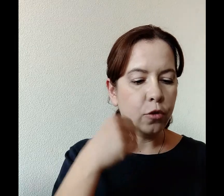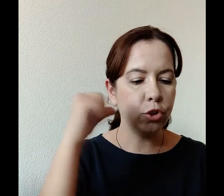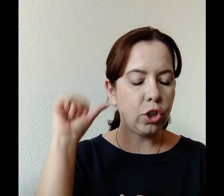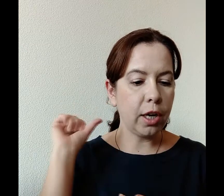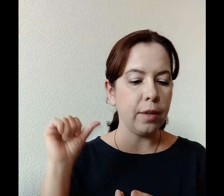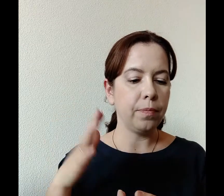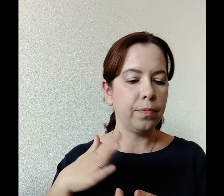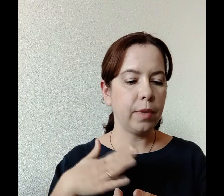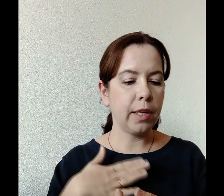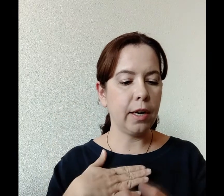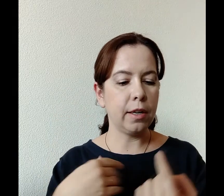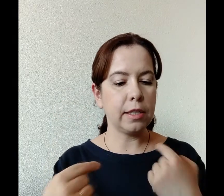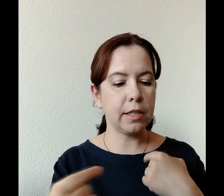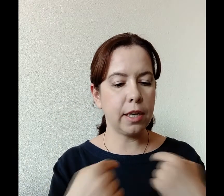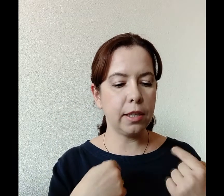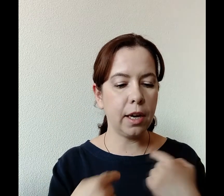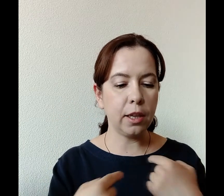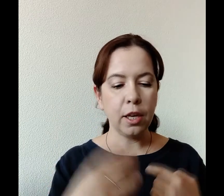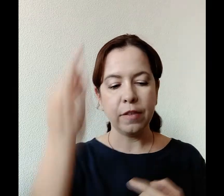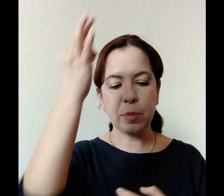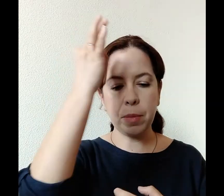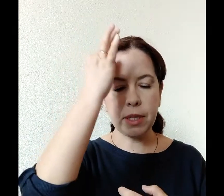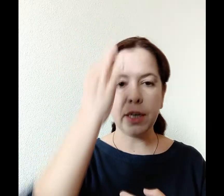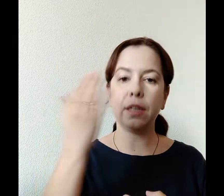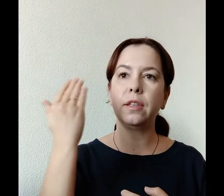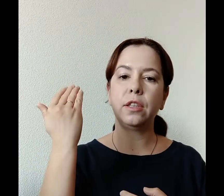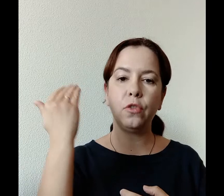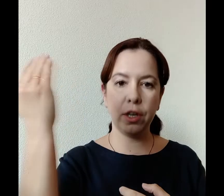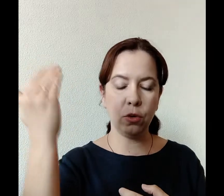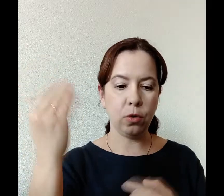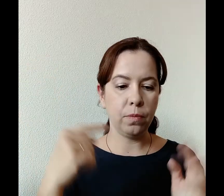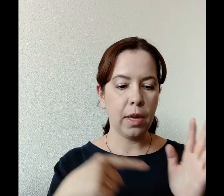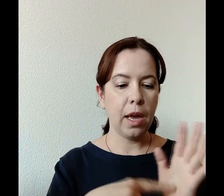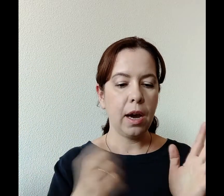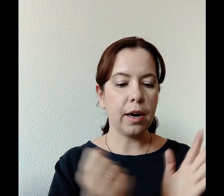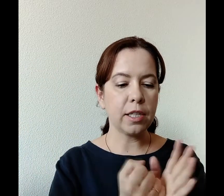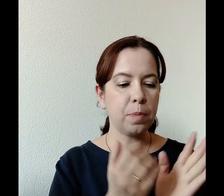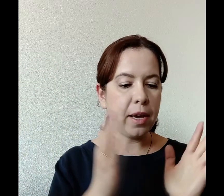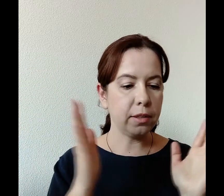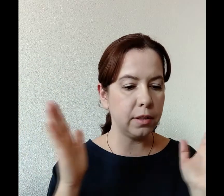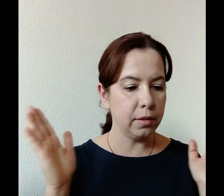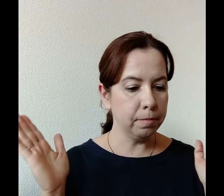Вчера я страдал, вспоминая Твое распятие.